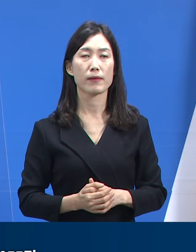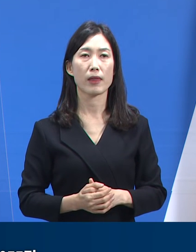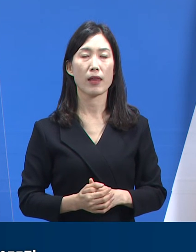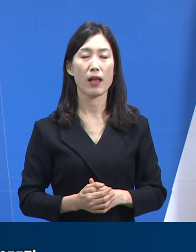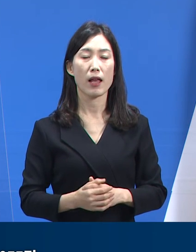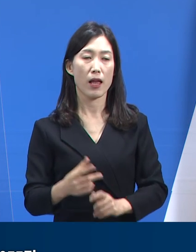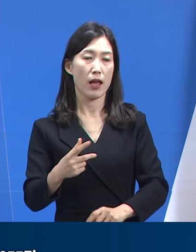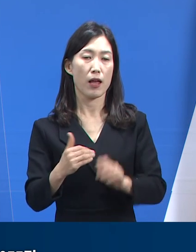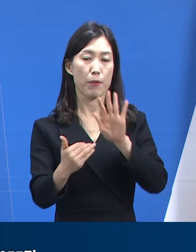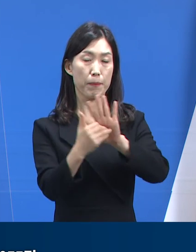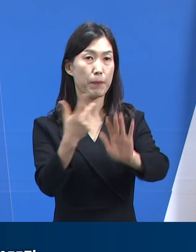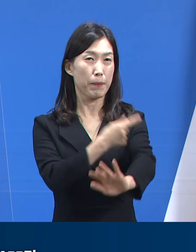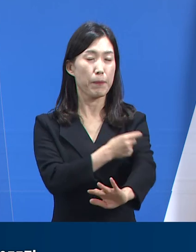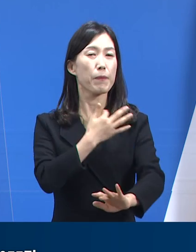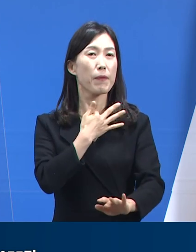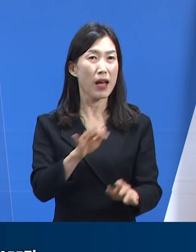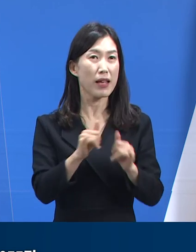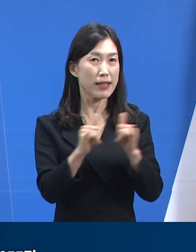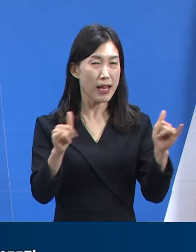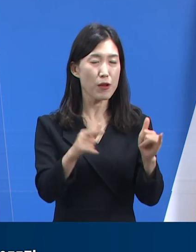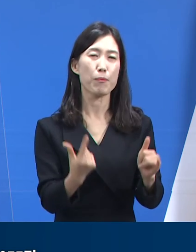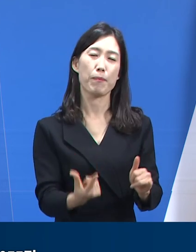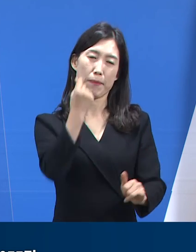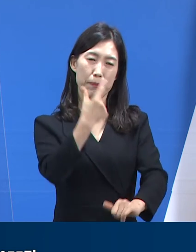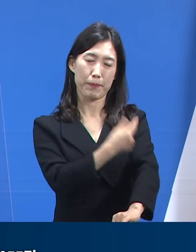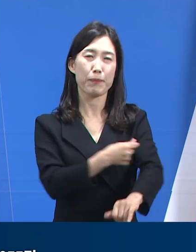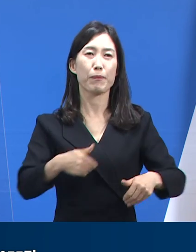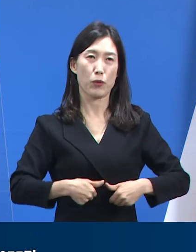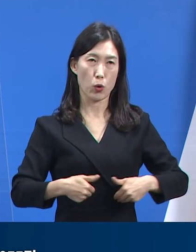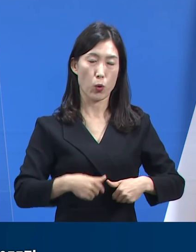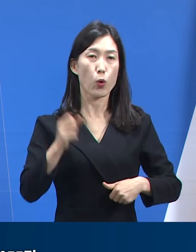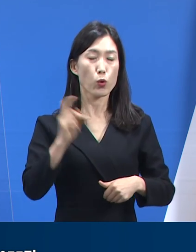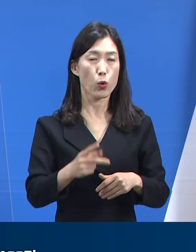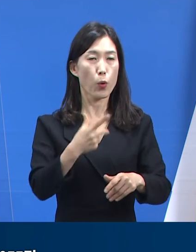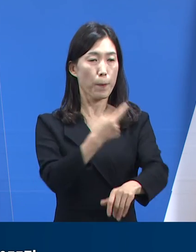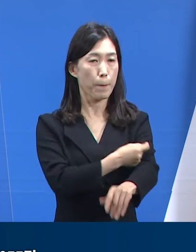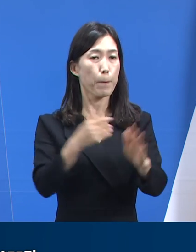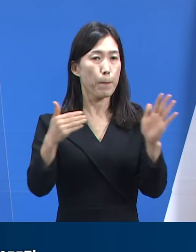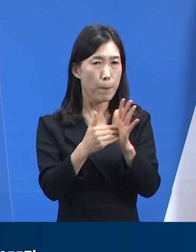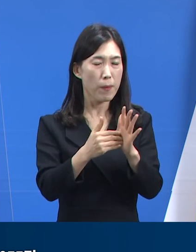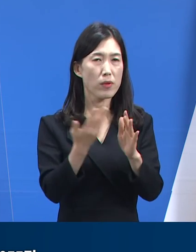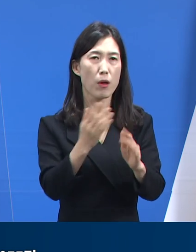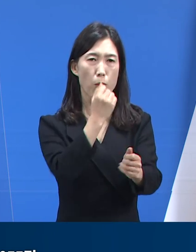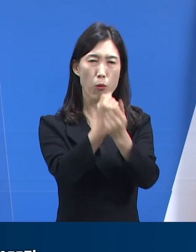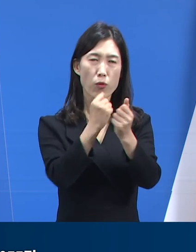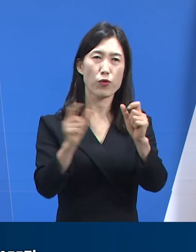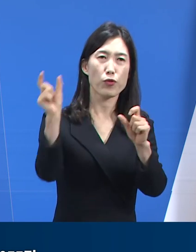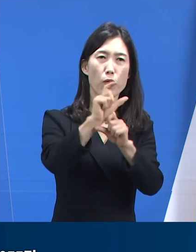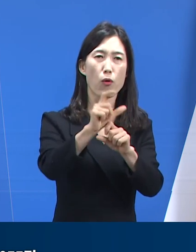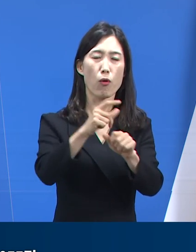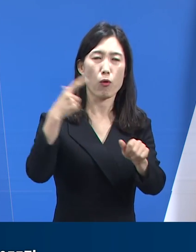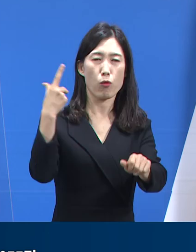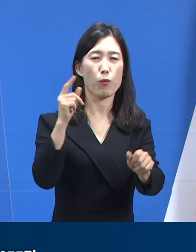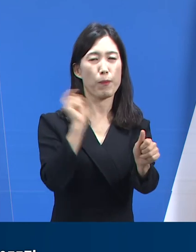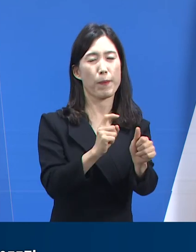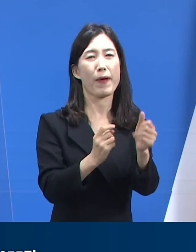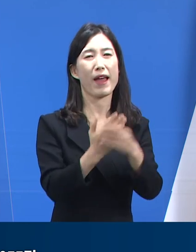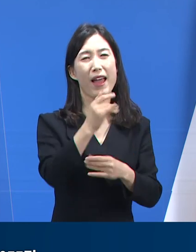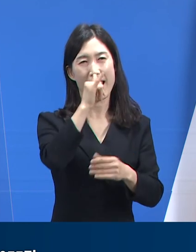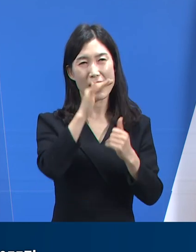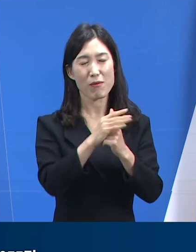백신 미접종자의 경우 신속한 접종이 필요하며 돌파 감염 방지를 위한 추가 접종도 필요한 상황입니다.